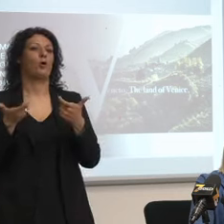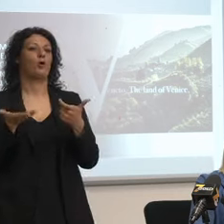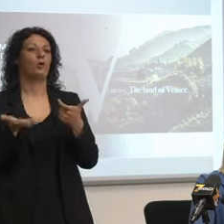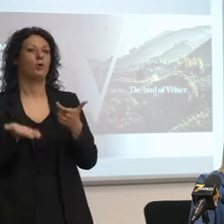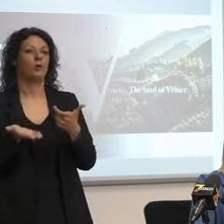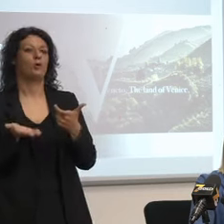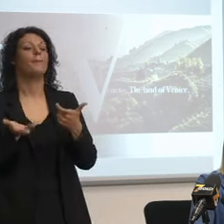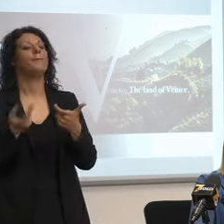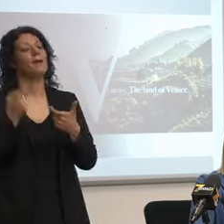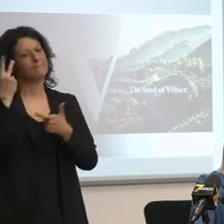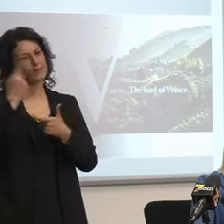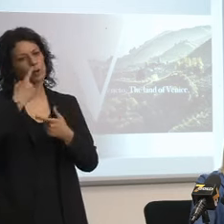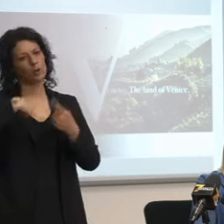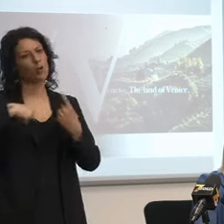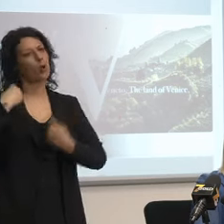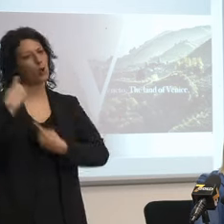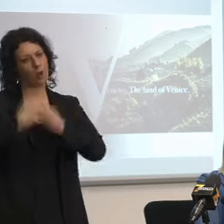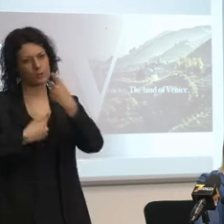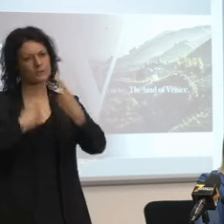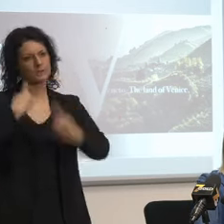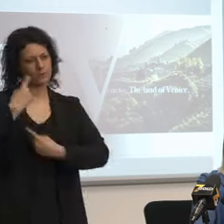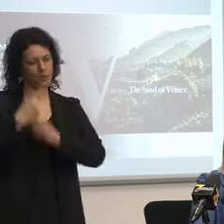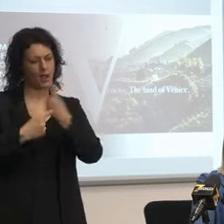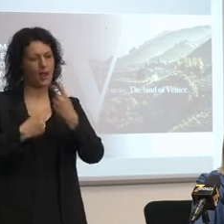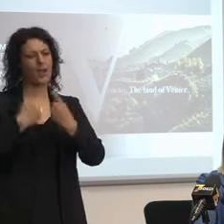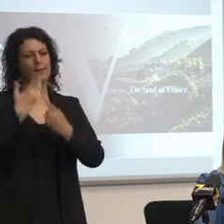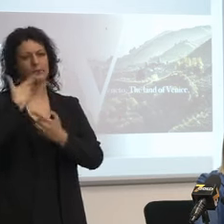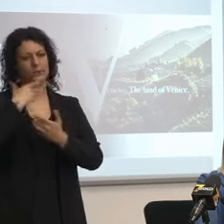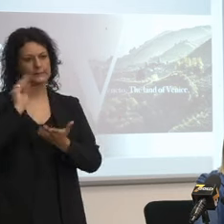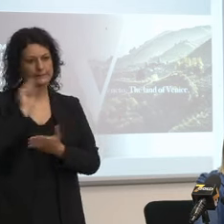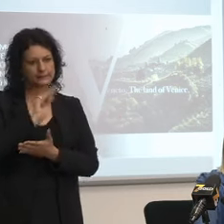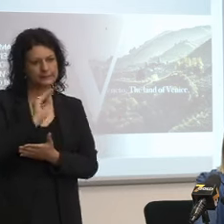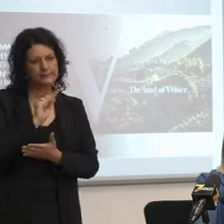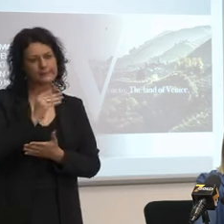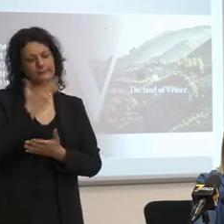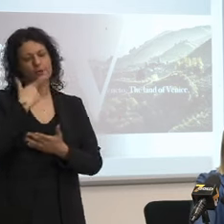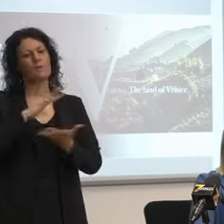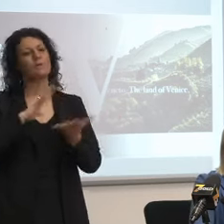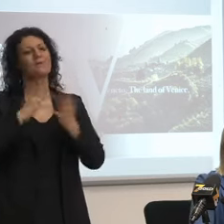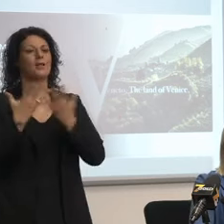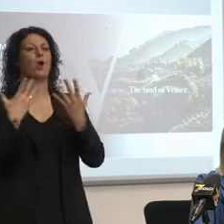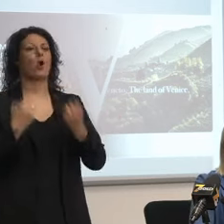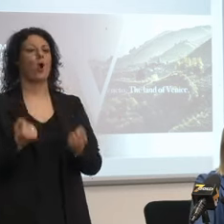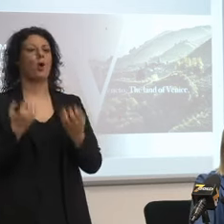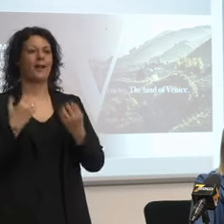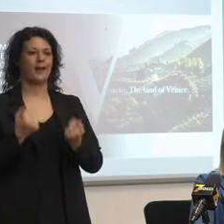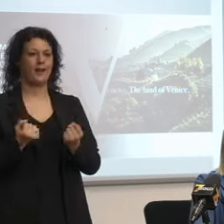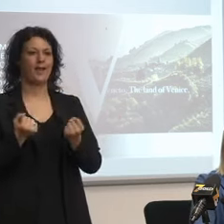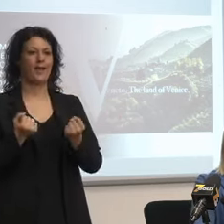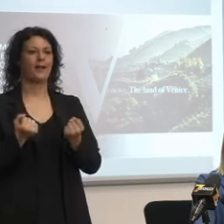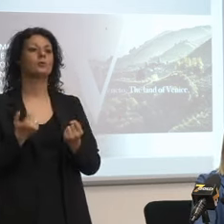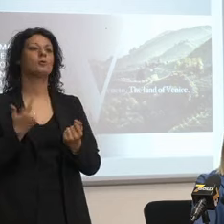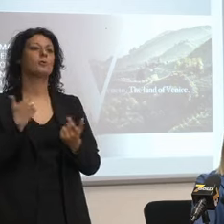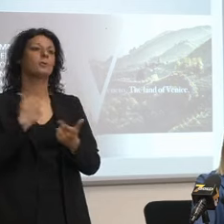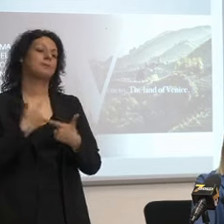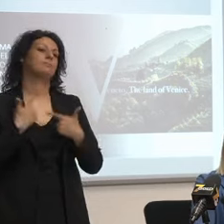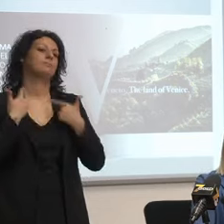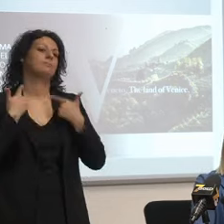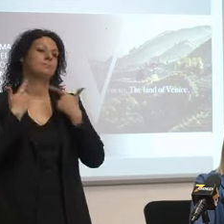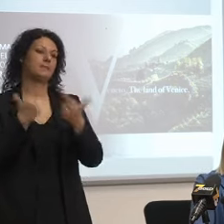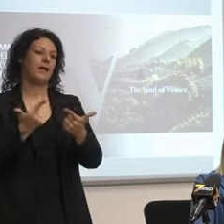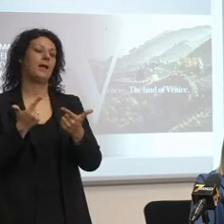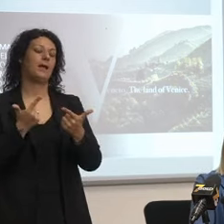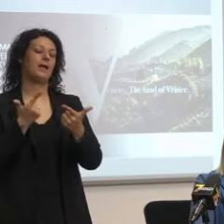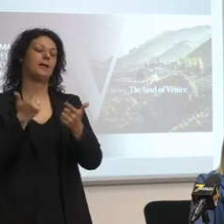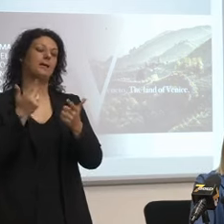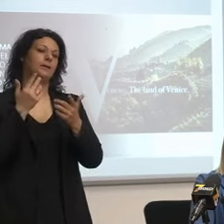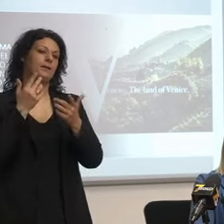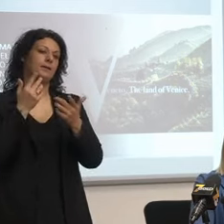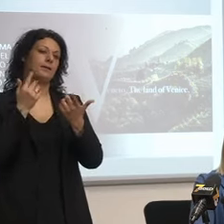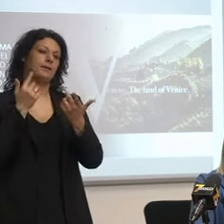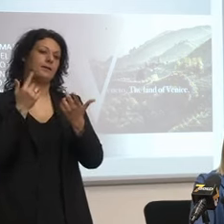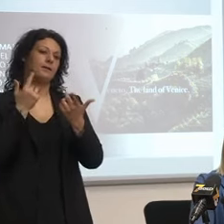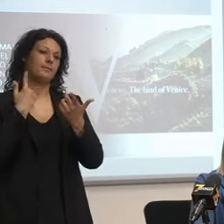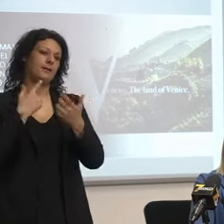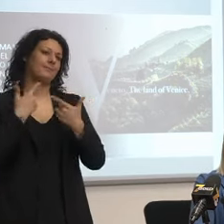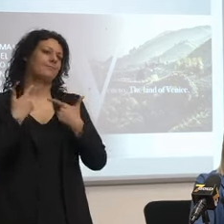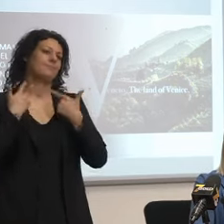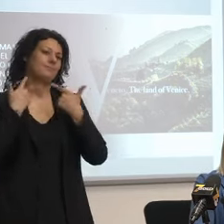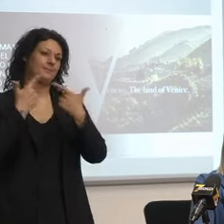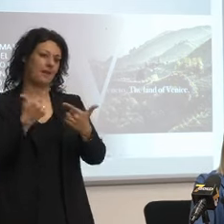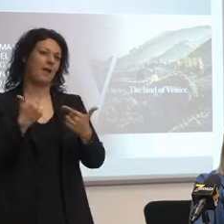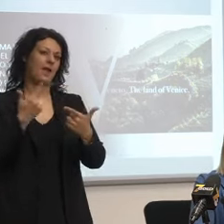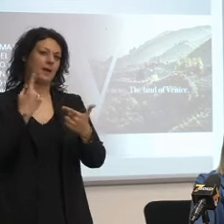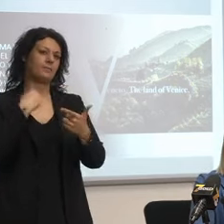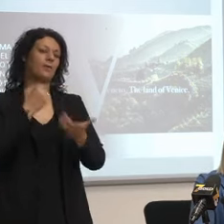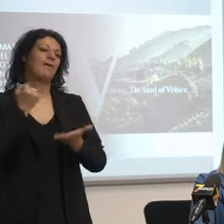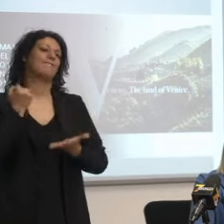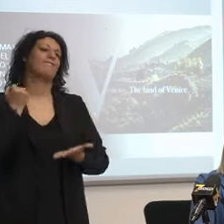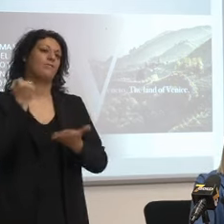per la nostra strada quindi a insistere affinché insomma ci sia concretezza ci siano appunto i dispositivi per poter poi equiparare i